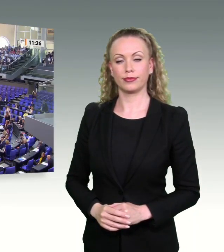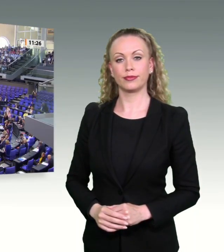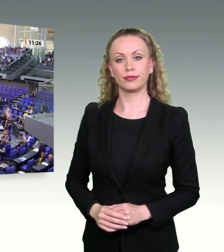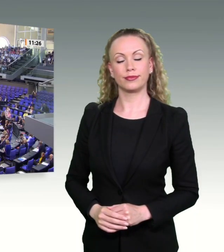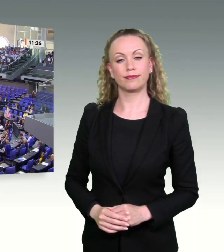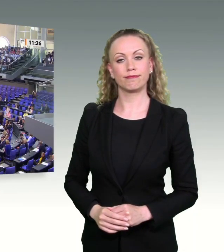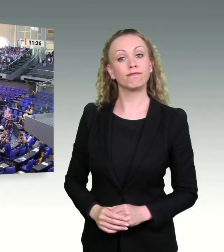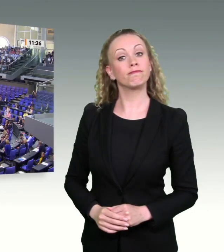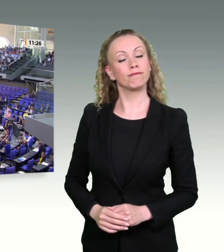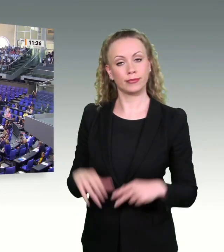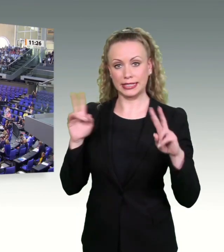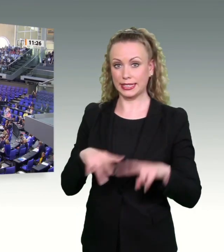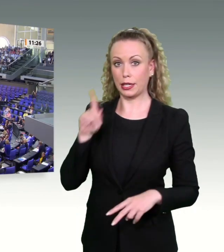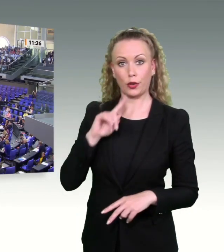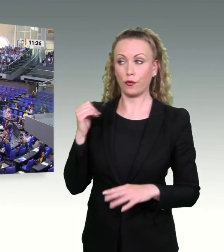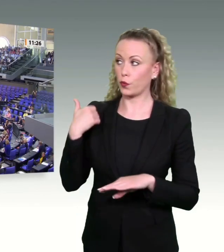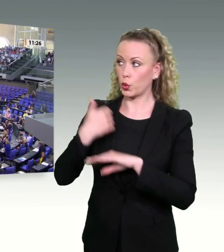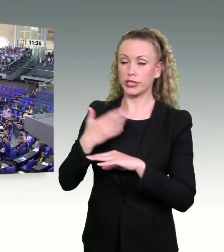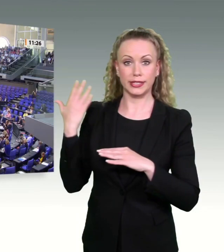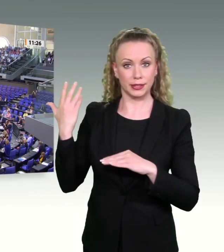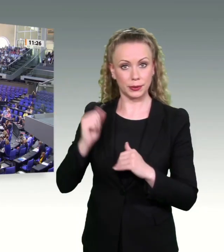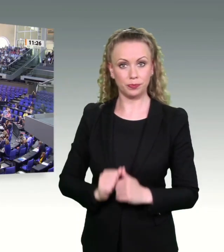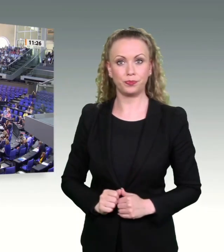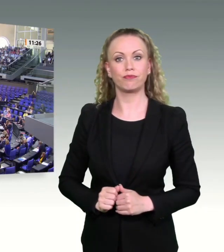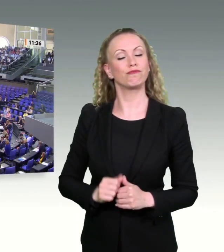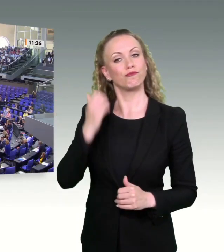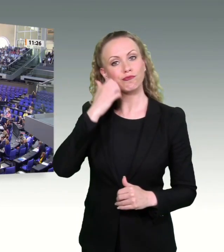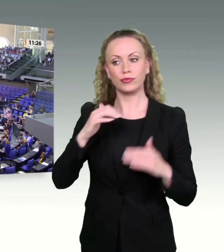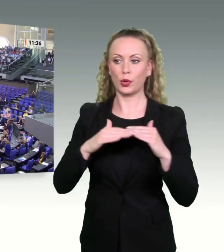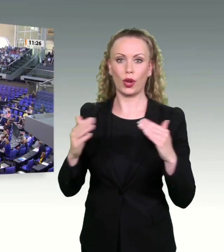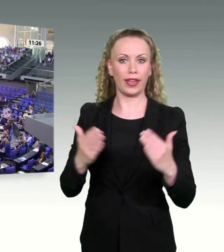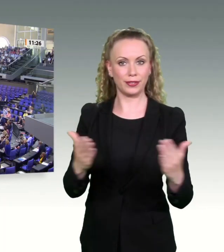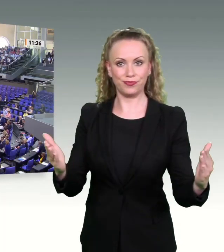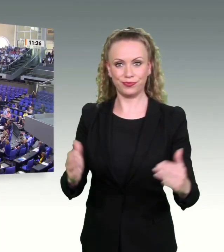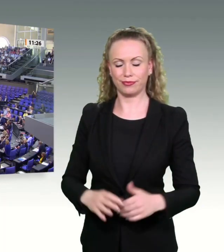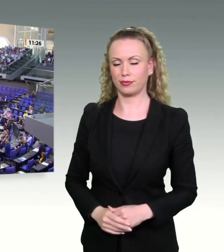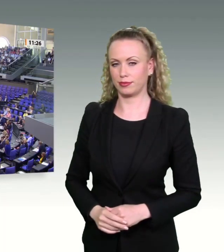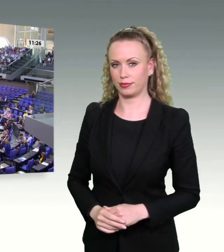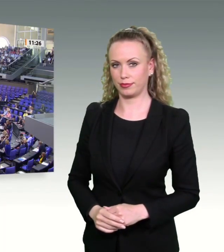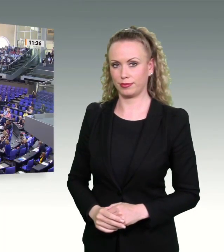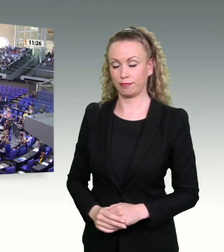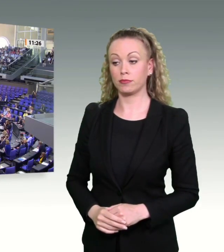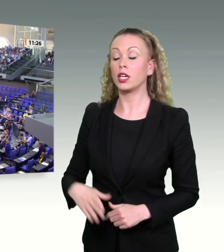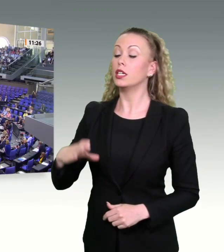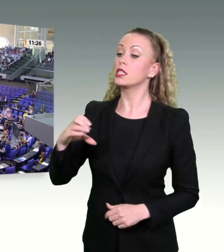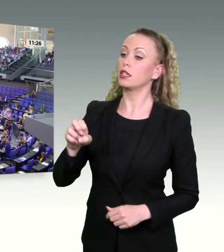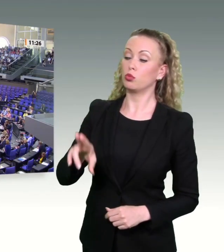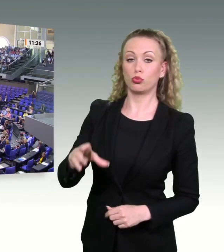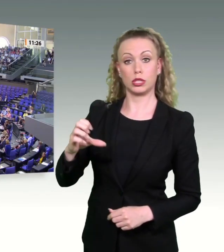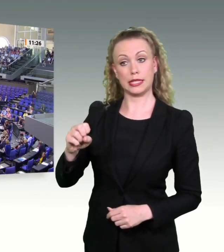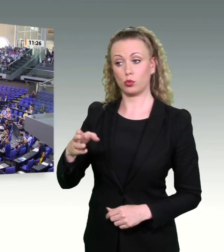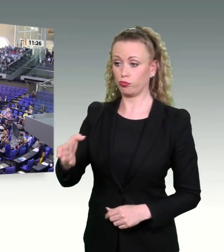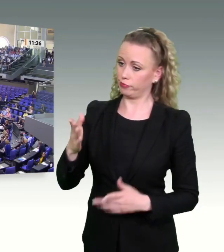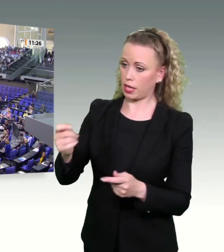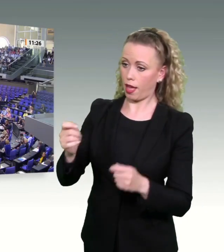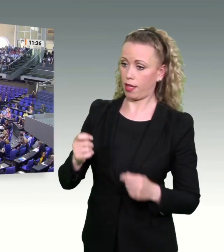Sehr geehrte Frau Vorsitzende, liebe Kolleginnen und Kollegen, ich habe Ihren Antrag, liebe CDU und CSU-Fraktion, gelesen